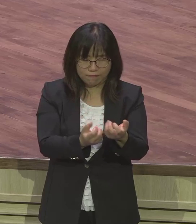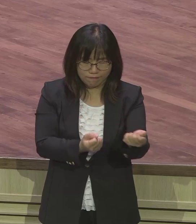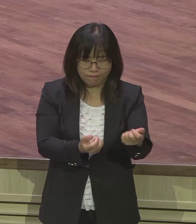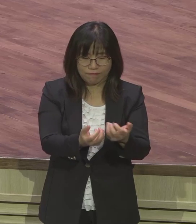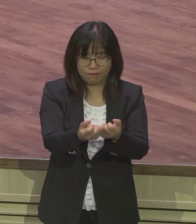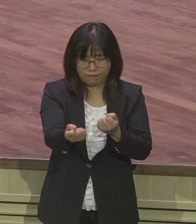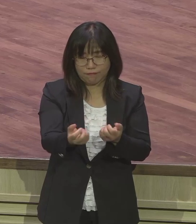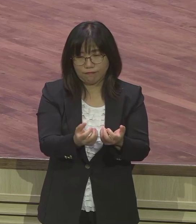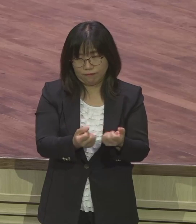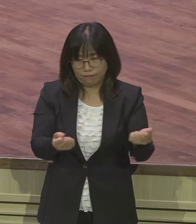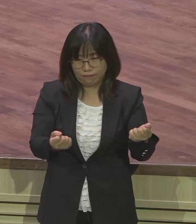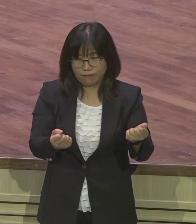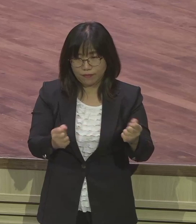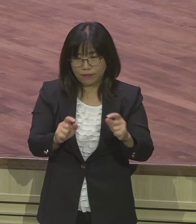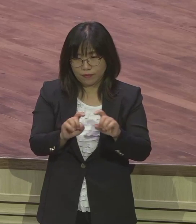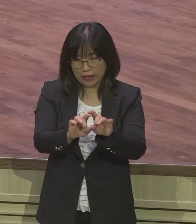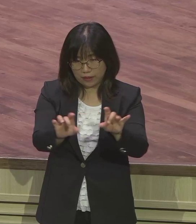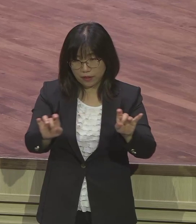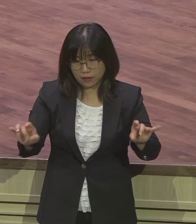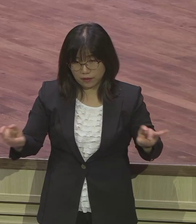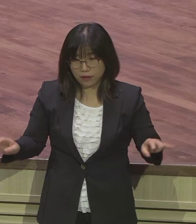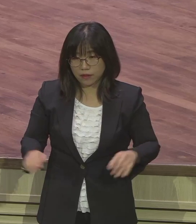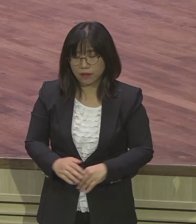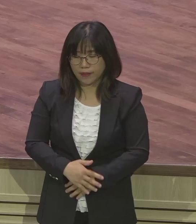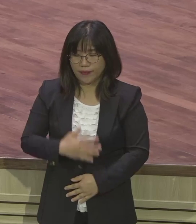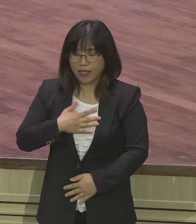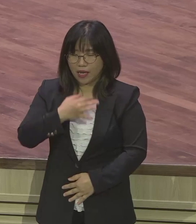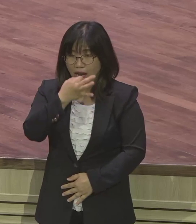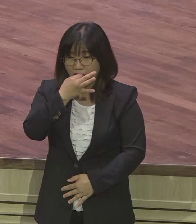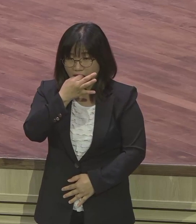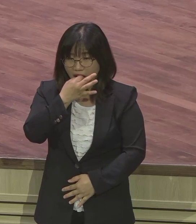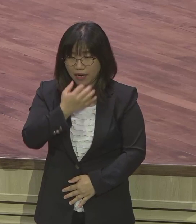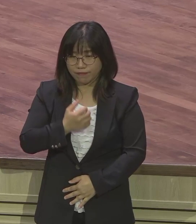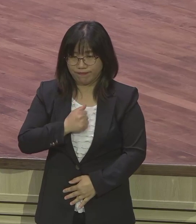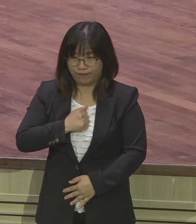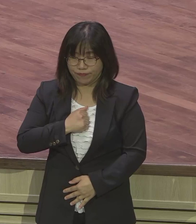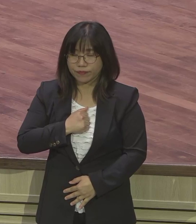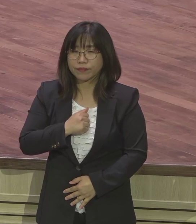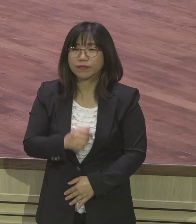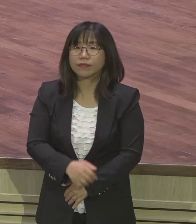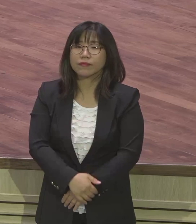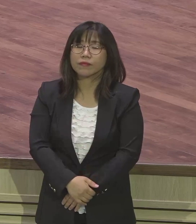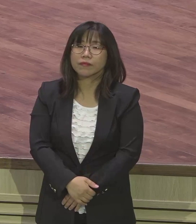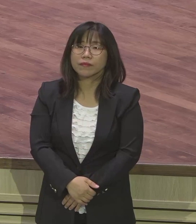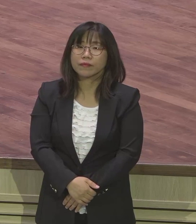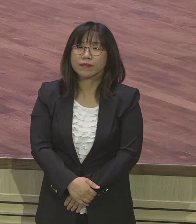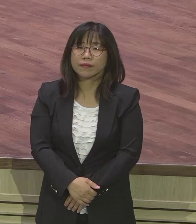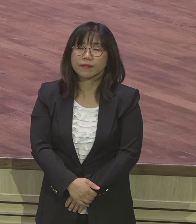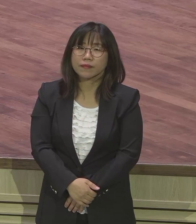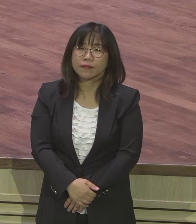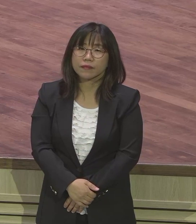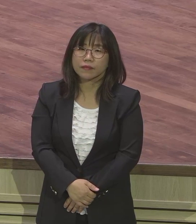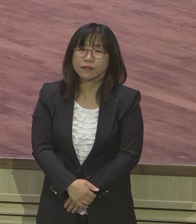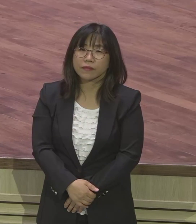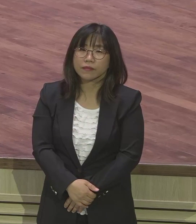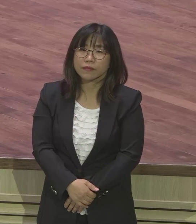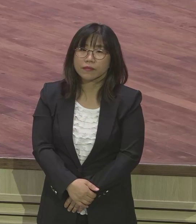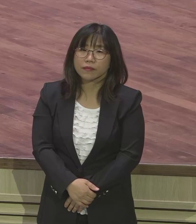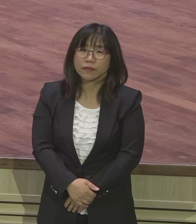각자 자기 개인 중심 자기 중심이요 세상은 그걸 흘러가고